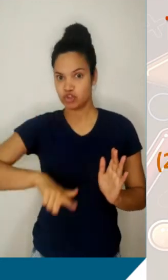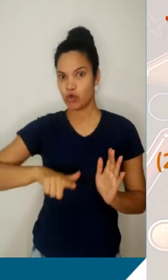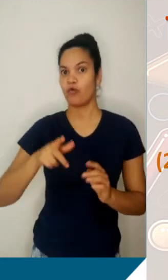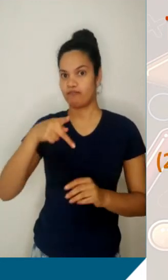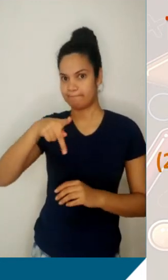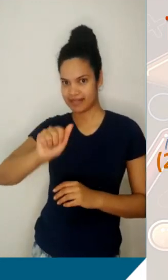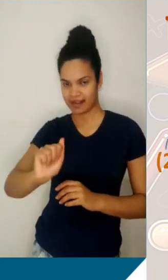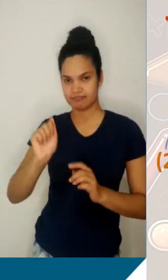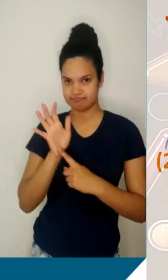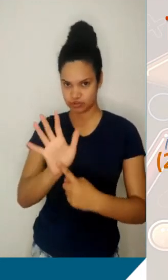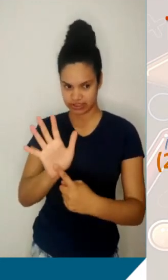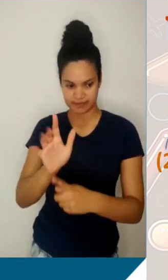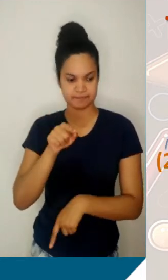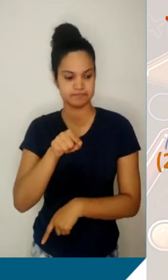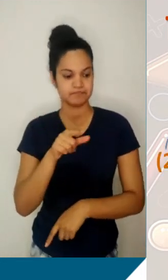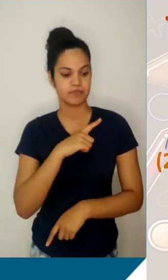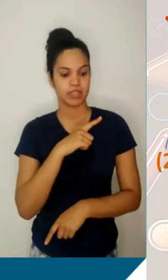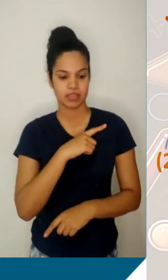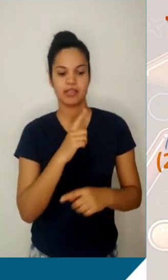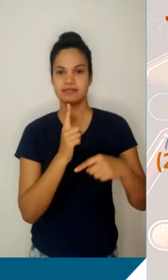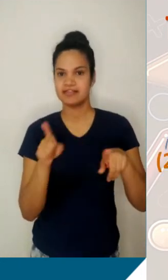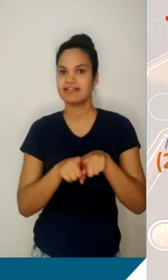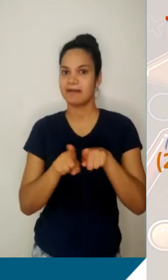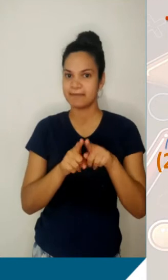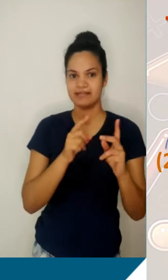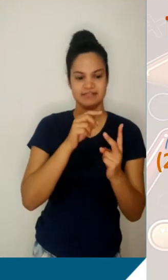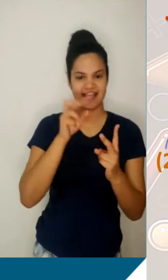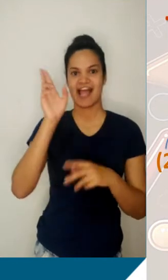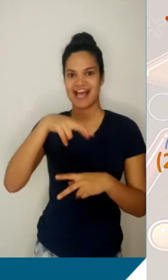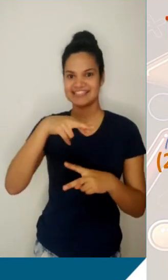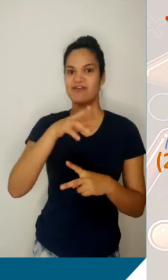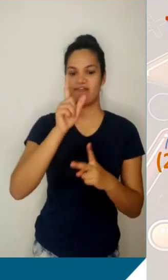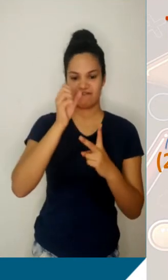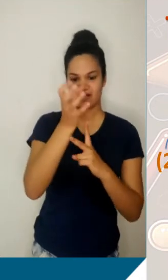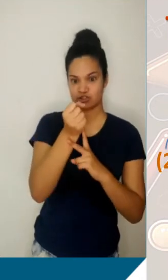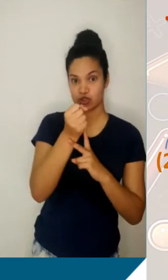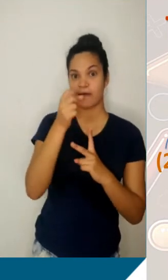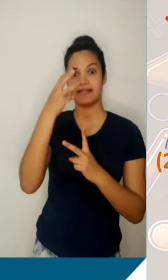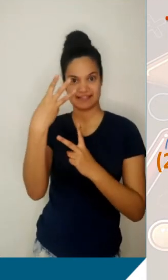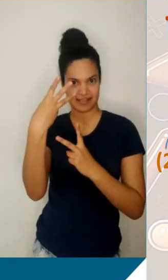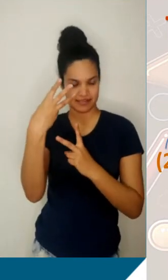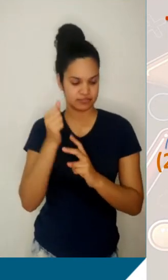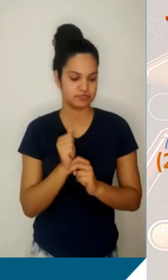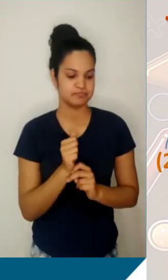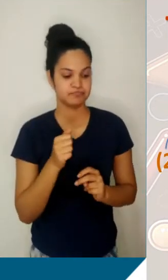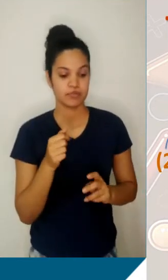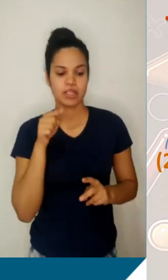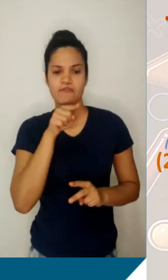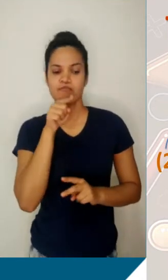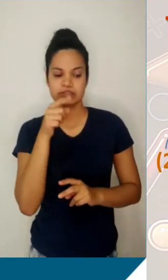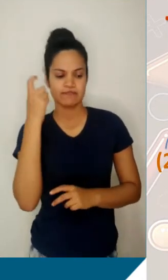aritmética. Não temos a razão 3. E a gente vai pedir para você agora escrever e estabelecer uma relação entre o A1,